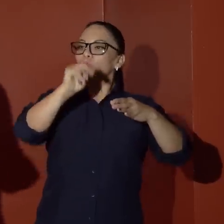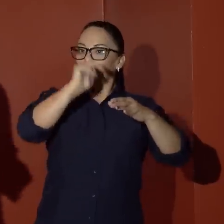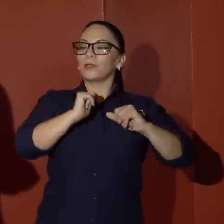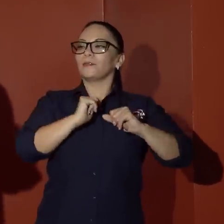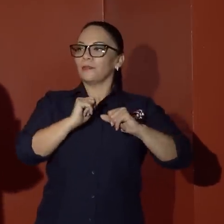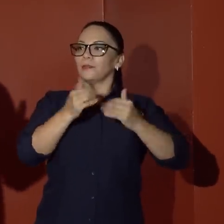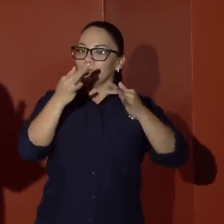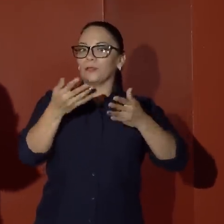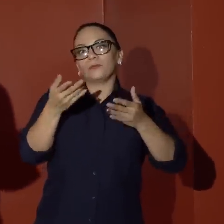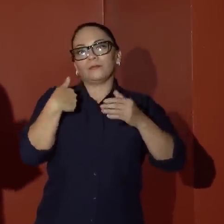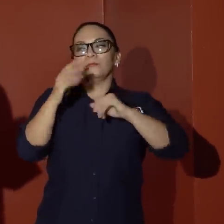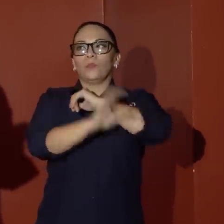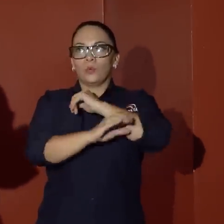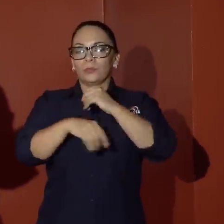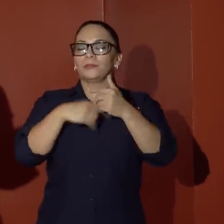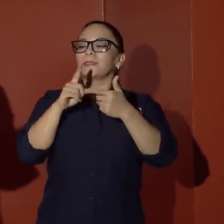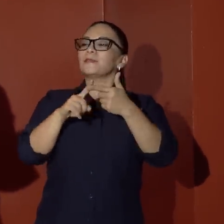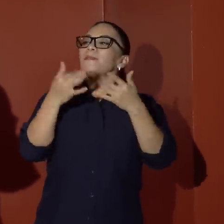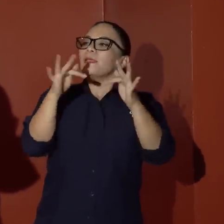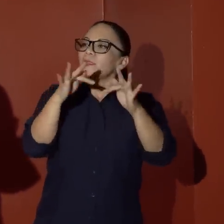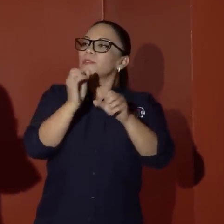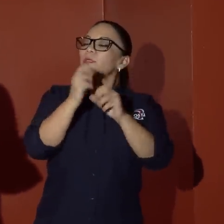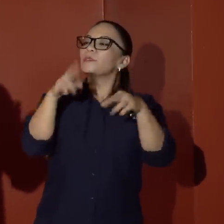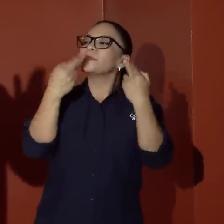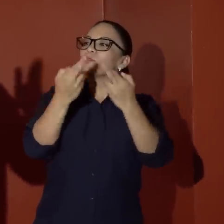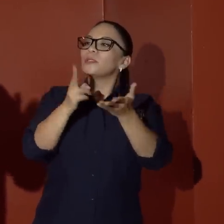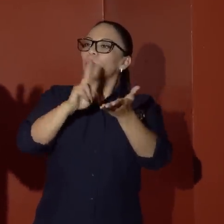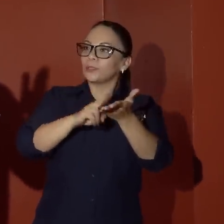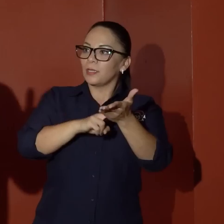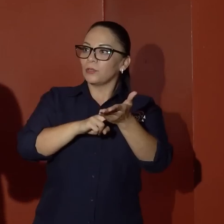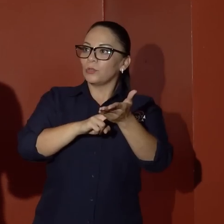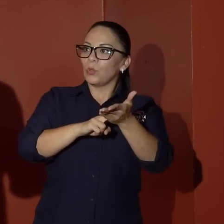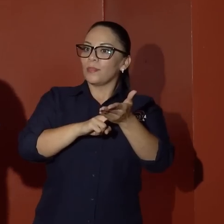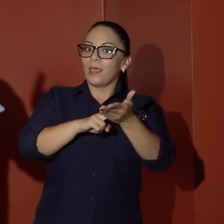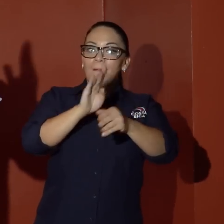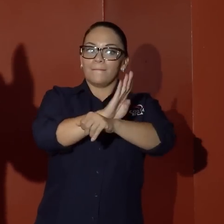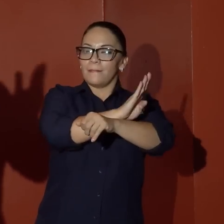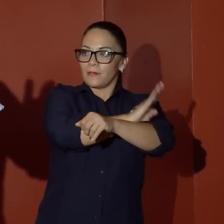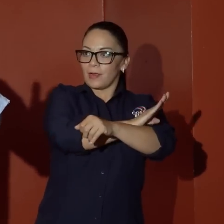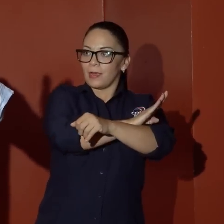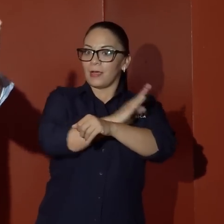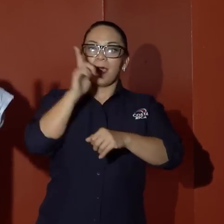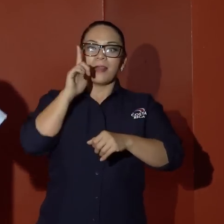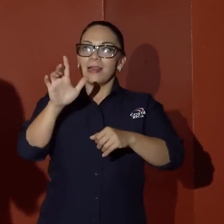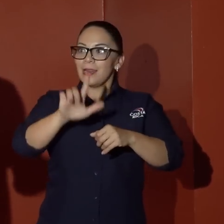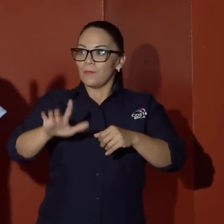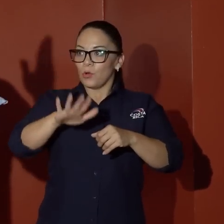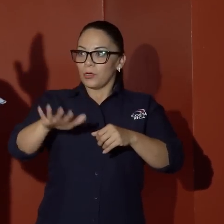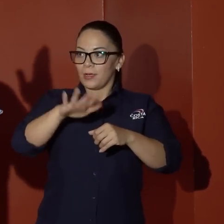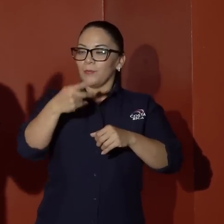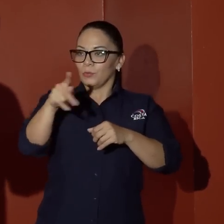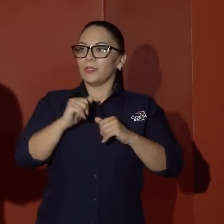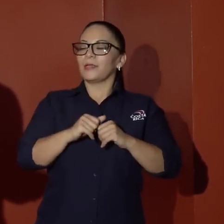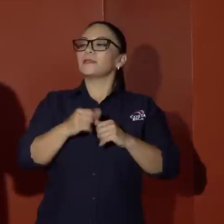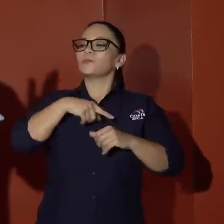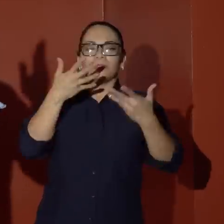sabe que estamos tratando de hacer una sesión de contrato Barranca Limonal para poder terminar eso. Ya